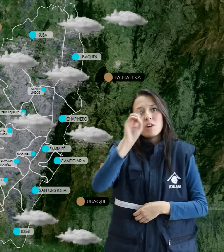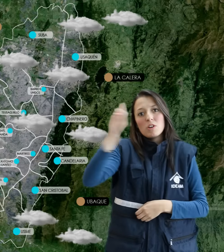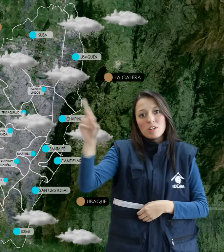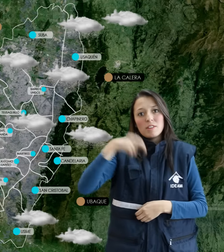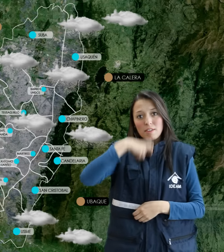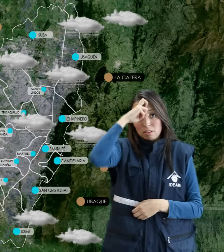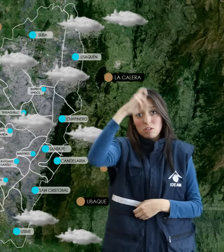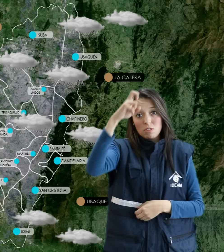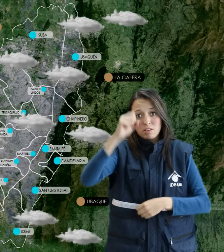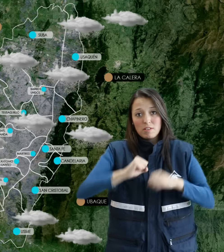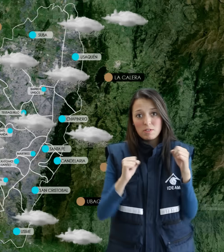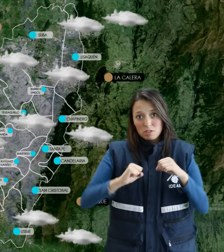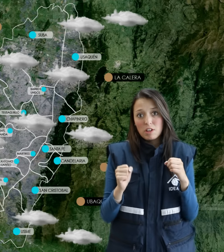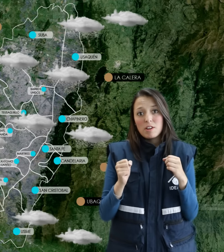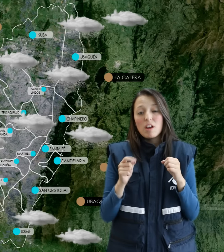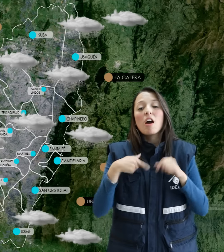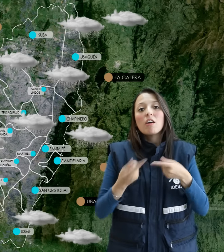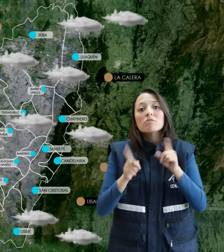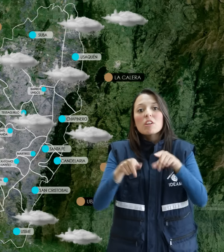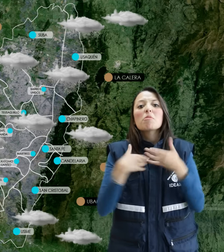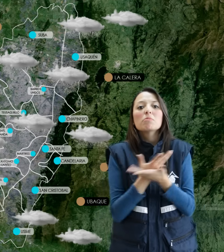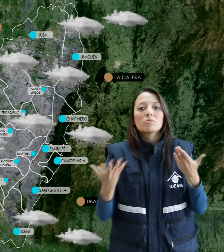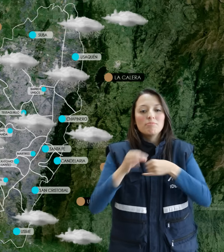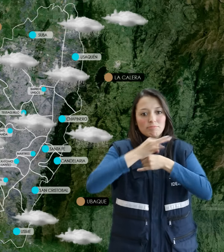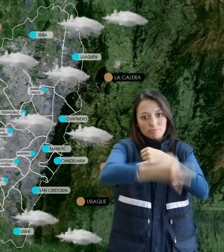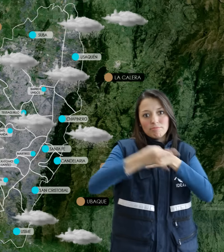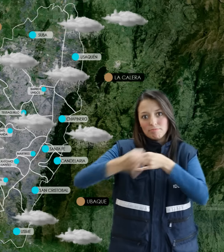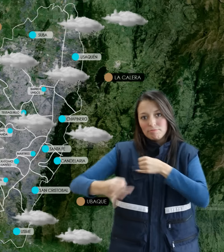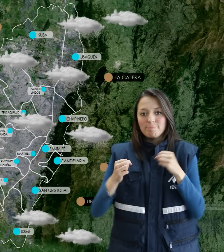norte de la ciudad y en amplios sectores de La Sabana.